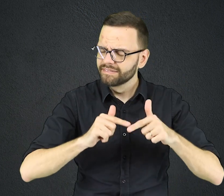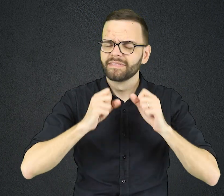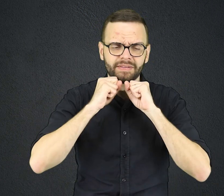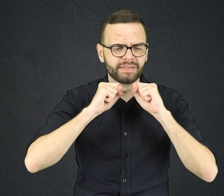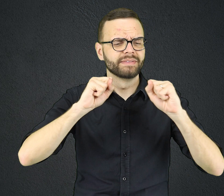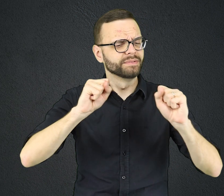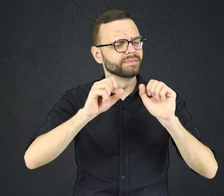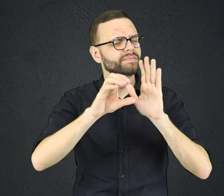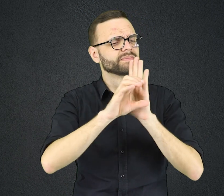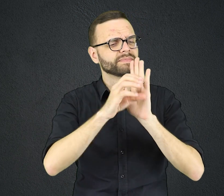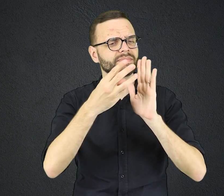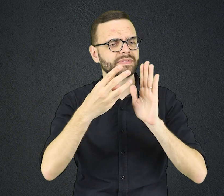37, versículo 5.